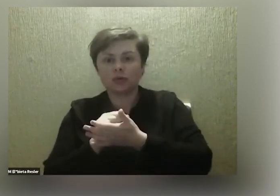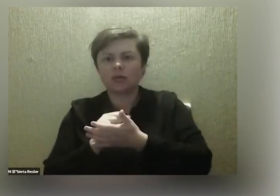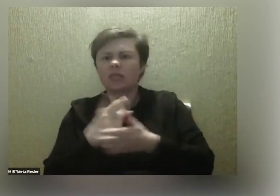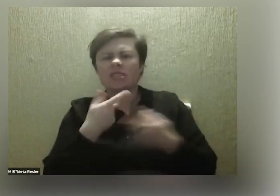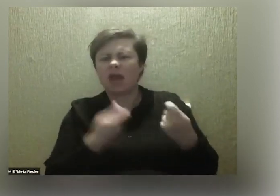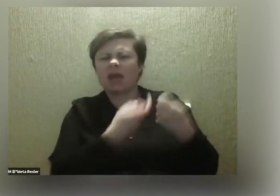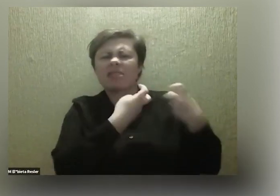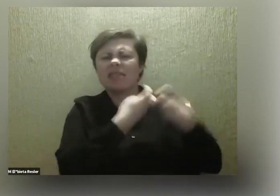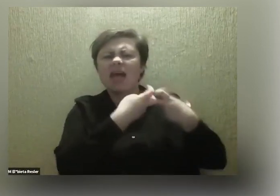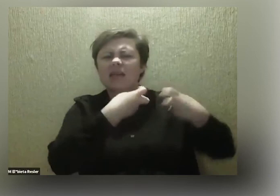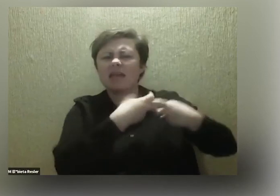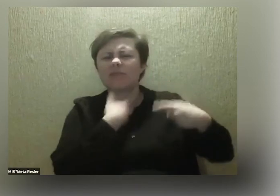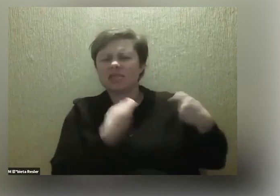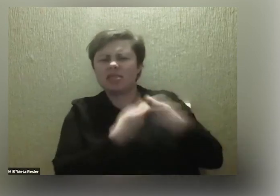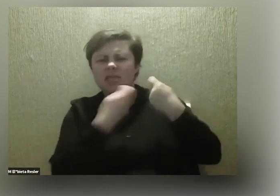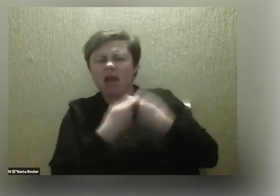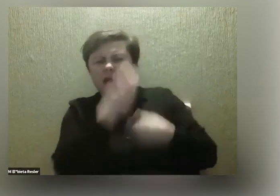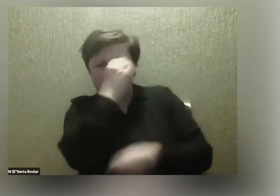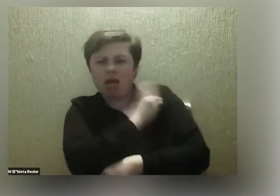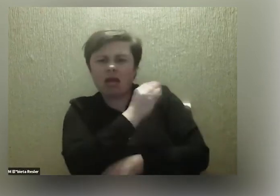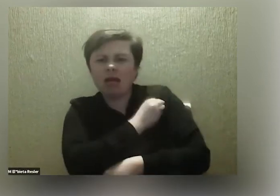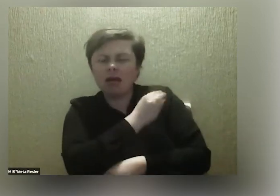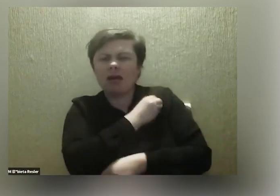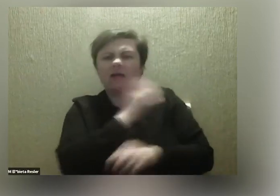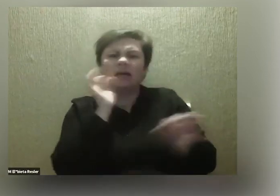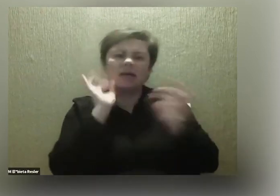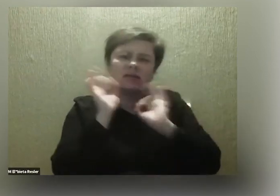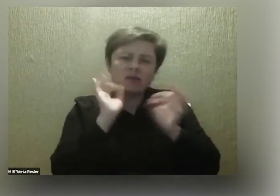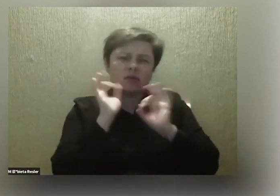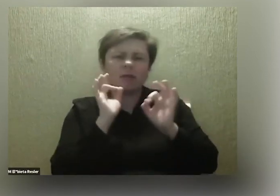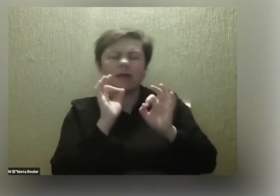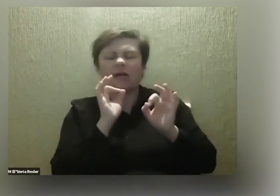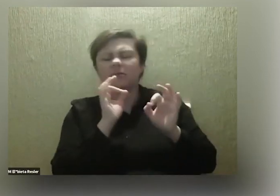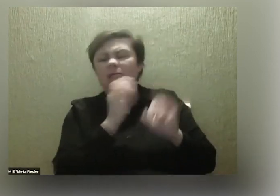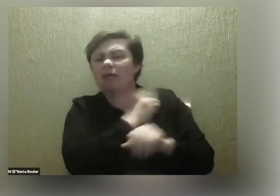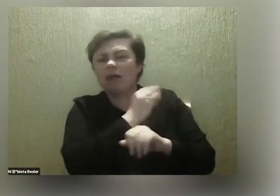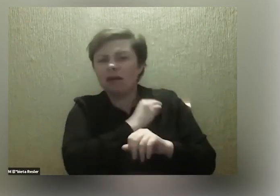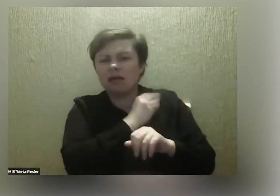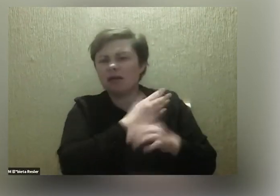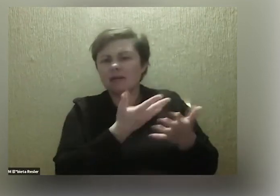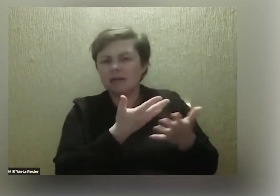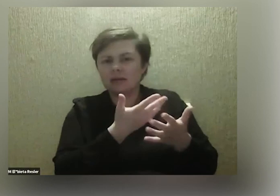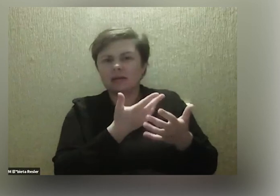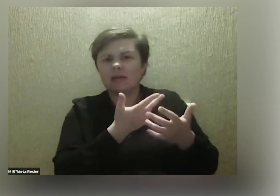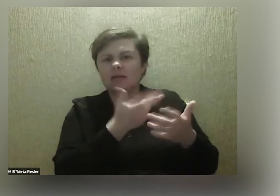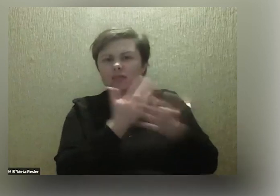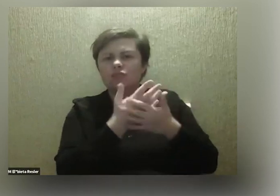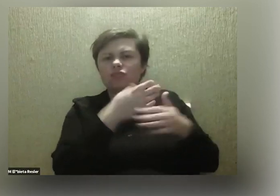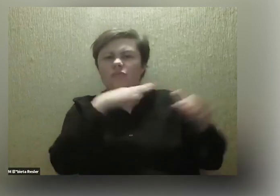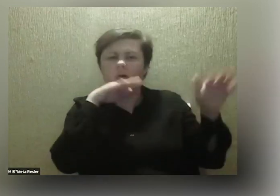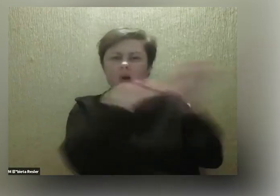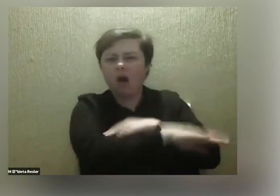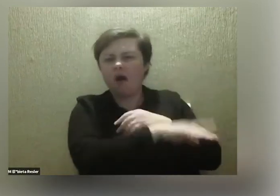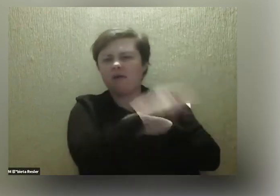żadnych powiadomień, żadnych innych historii tego typu. Oni gdzieś tam się chowają do tego poniedziałku,